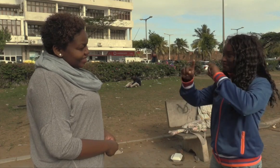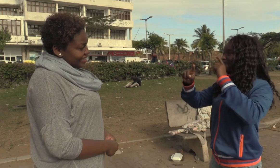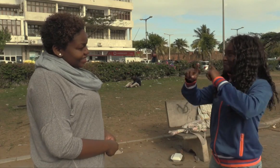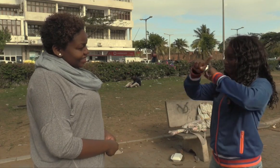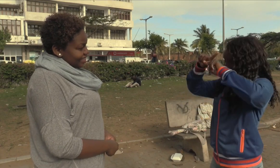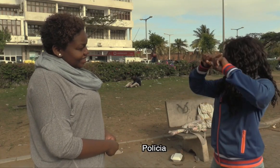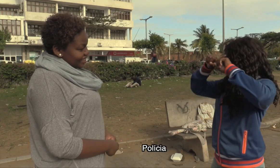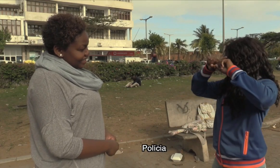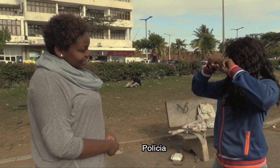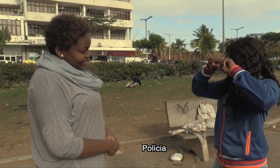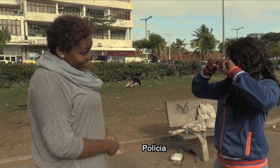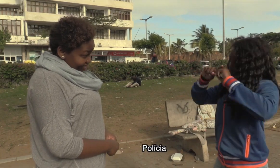Polícia